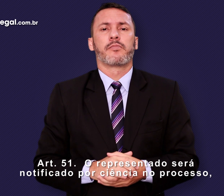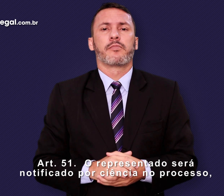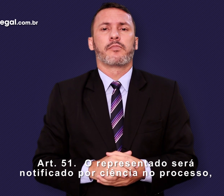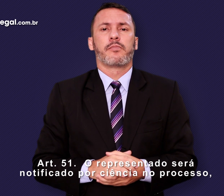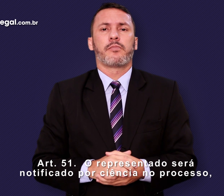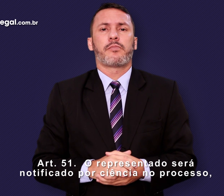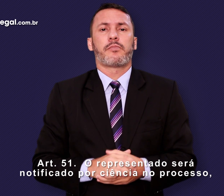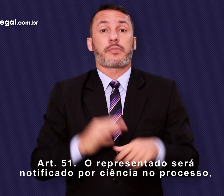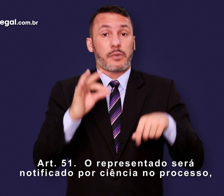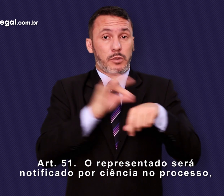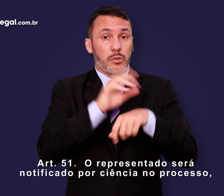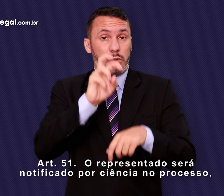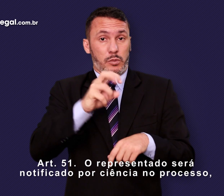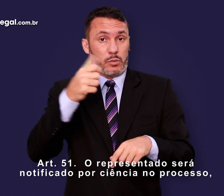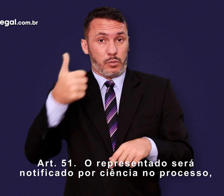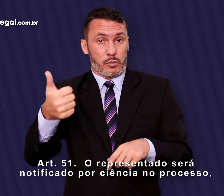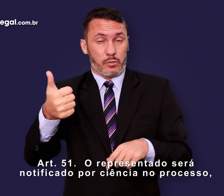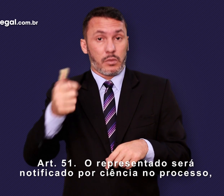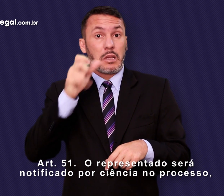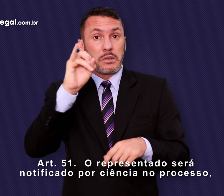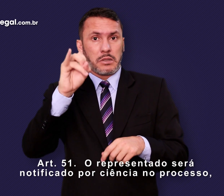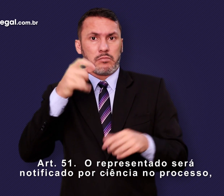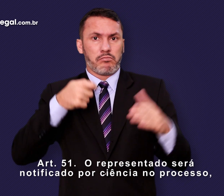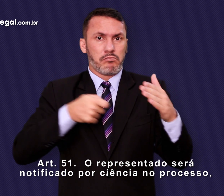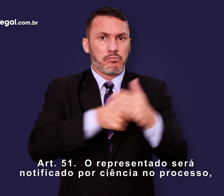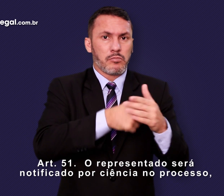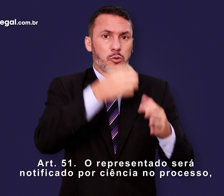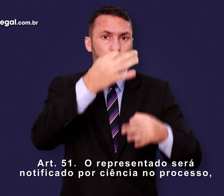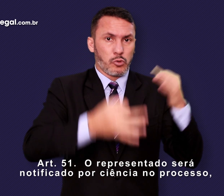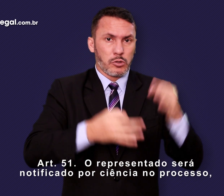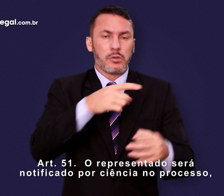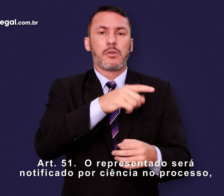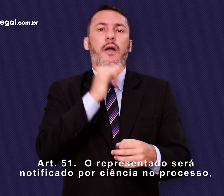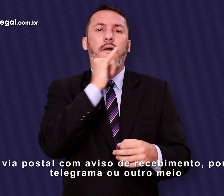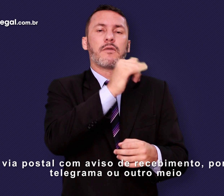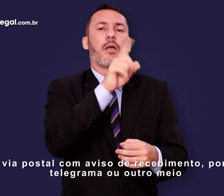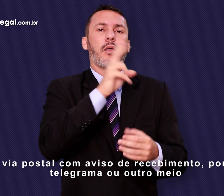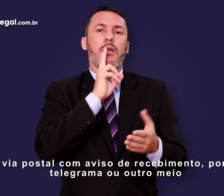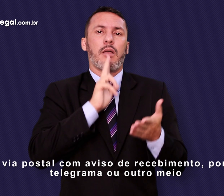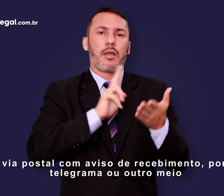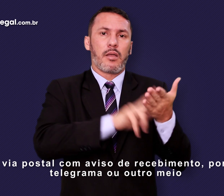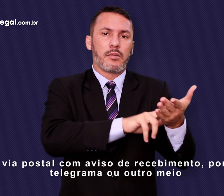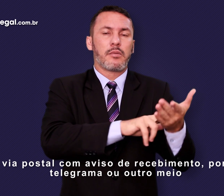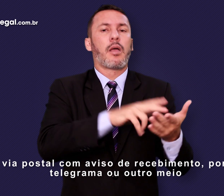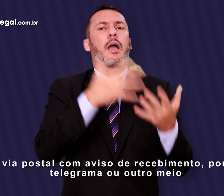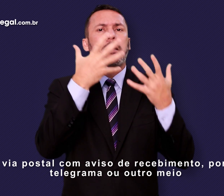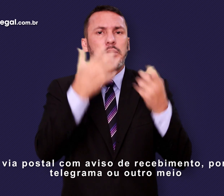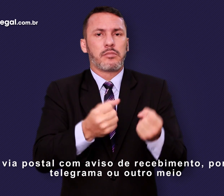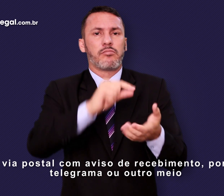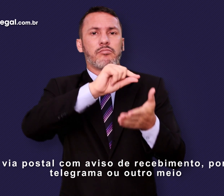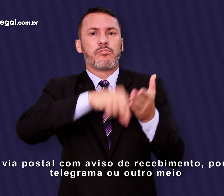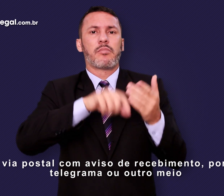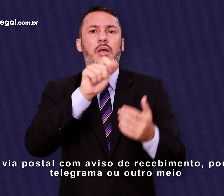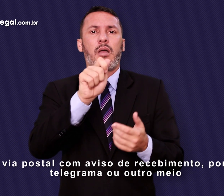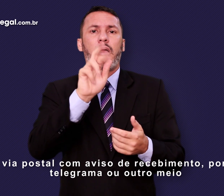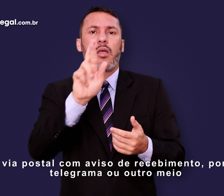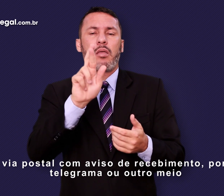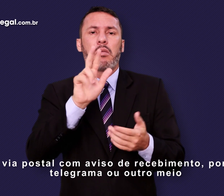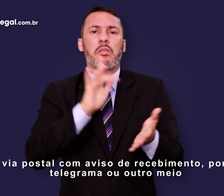51. O representado será notificado por ciência no processo via postal com aviso de recebimento por telegrama